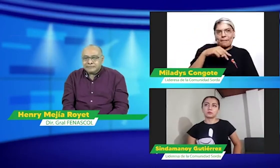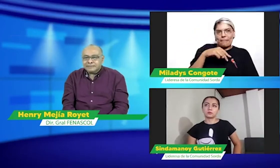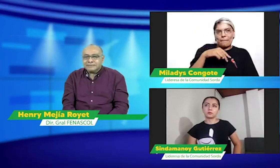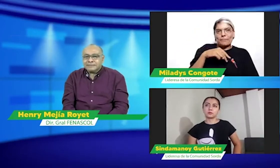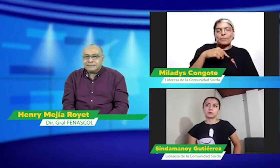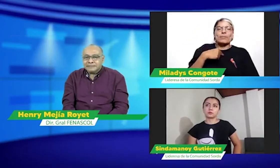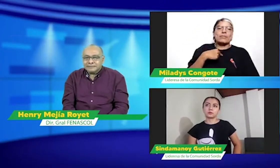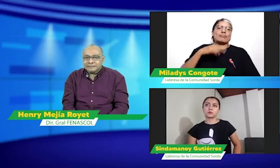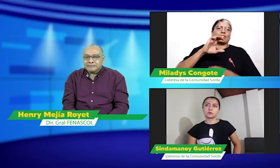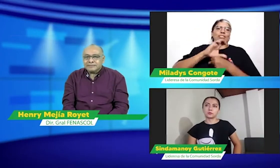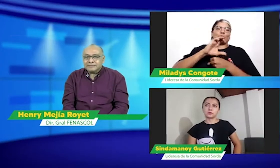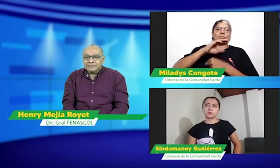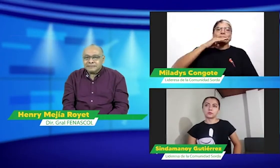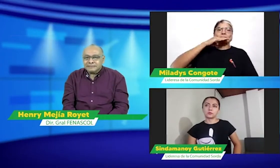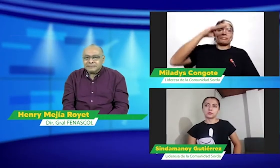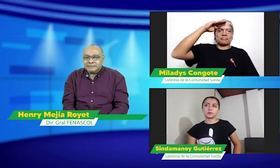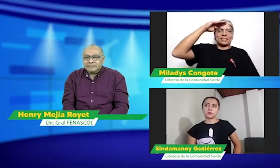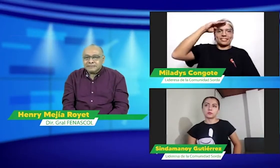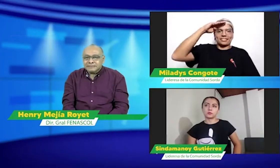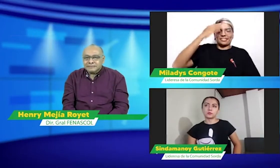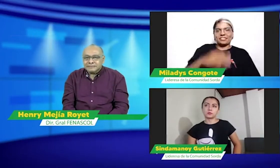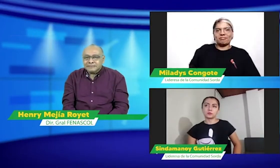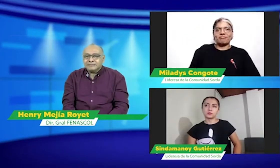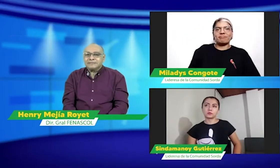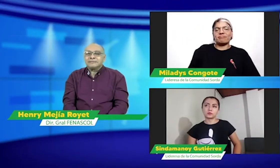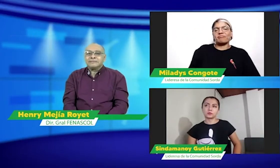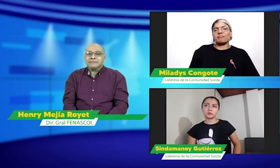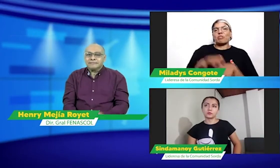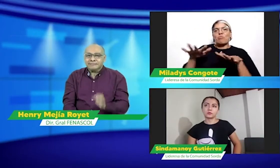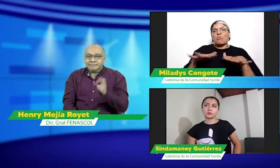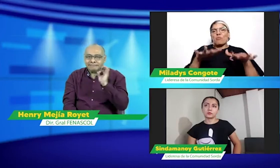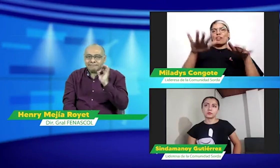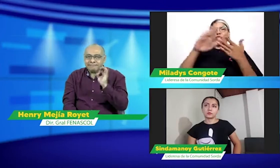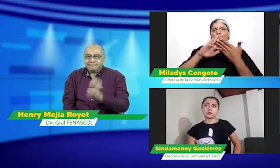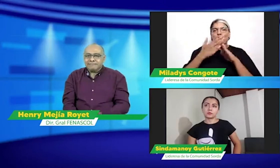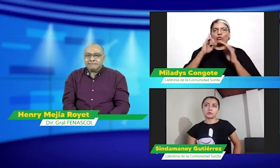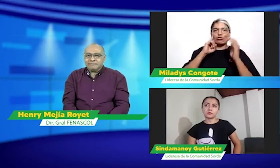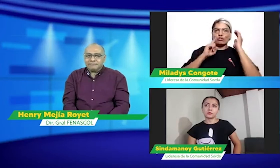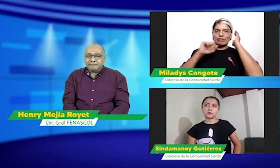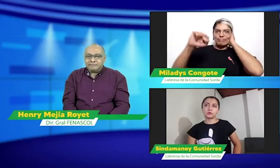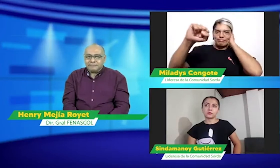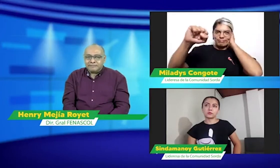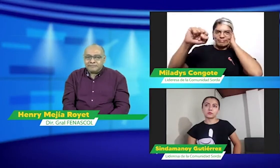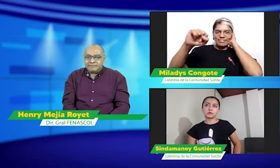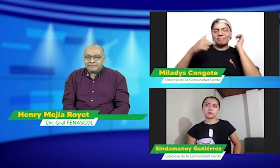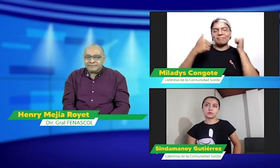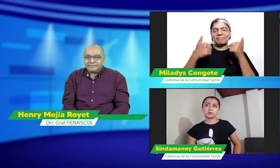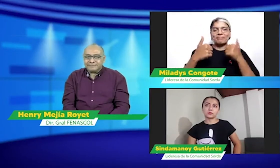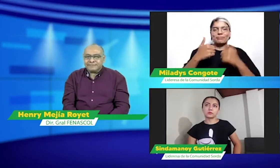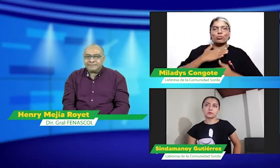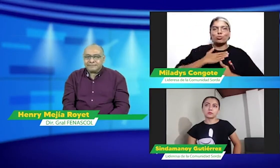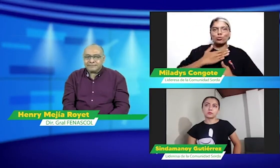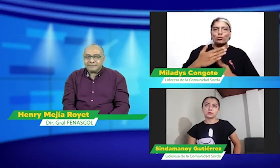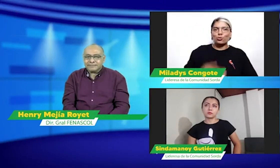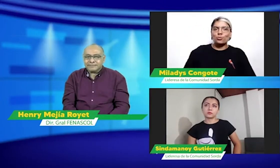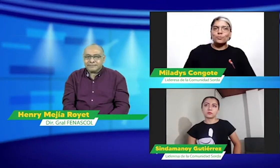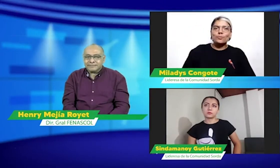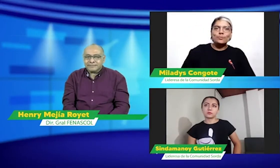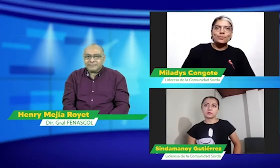mi comunidad, esté viendo el noticiero. Soy de la ciudad de Medellín, esta es mi seña, y hago parte del movimiento